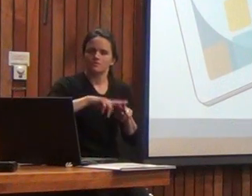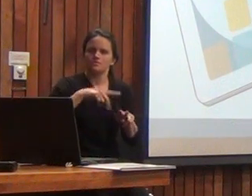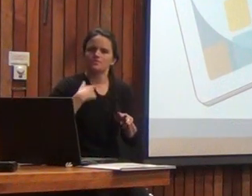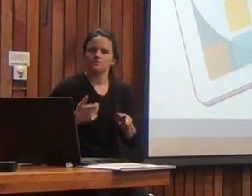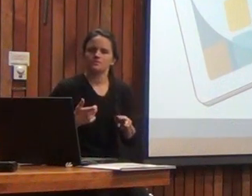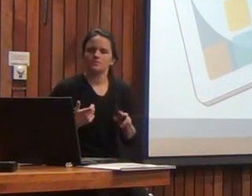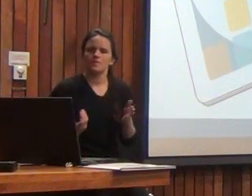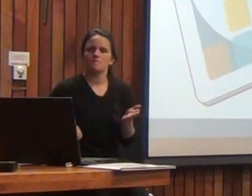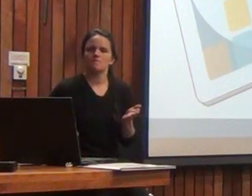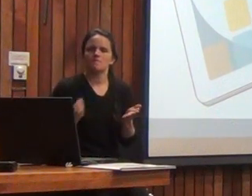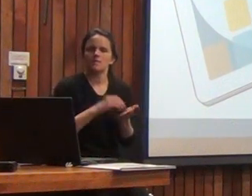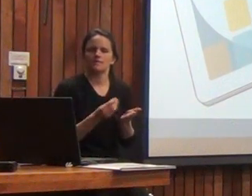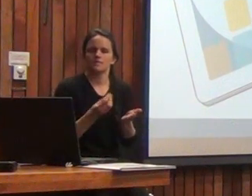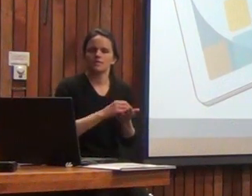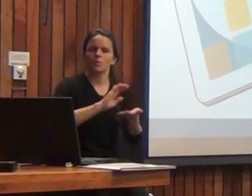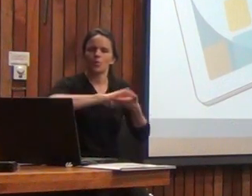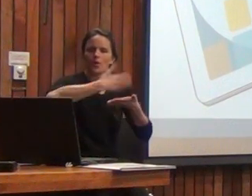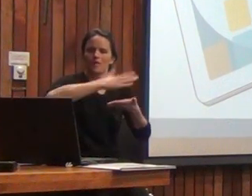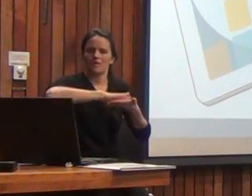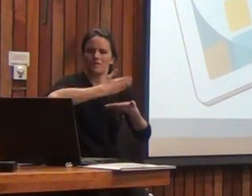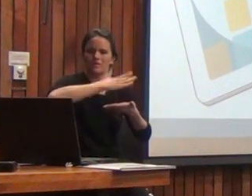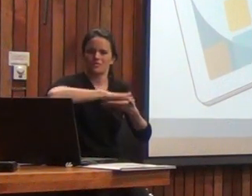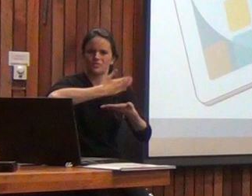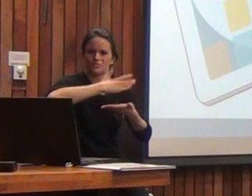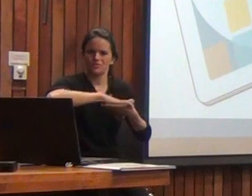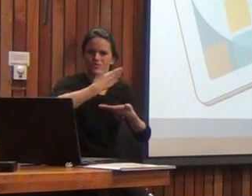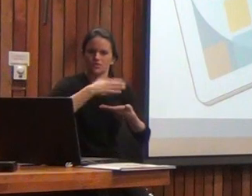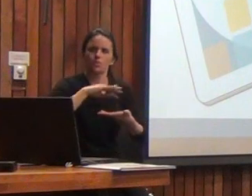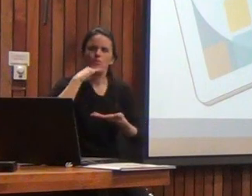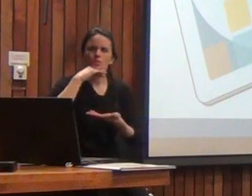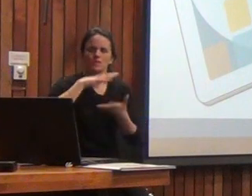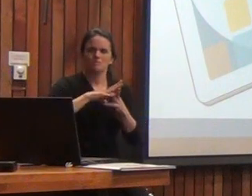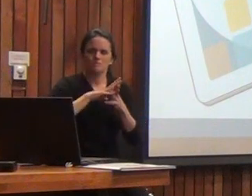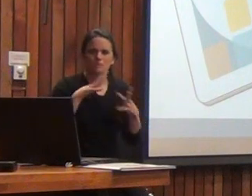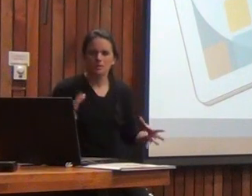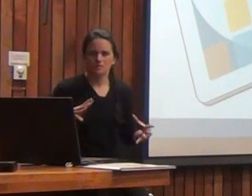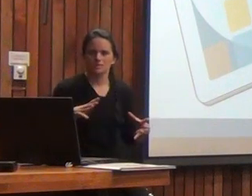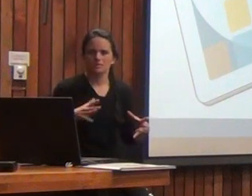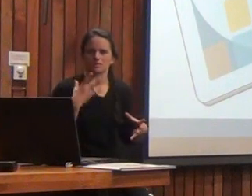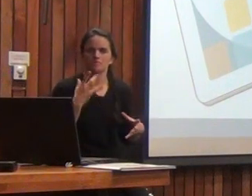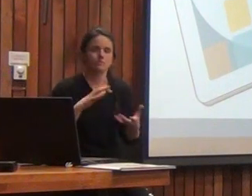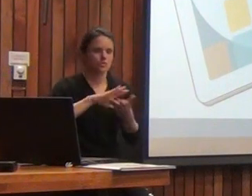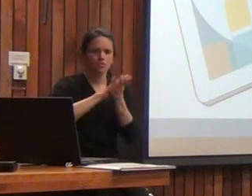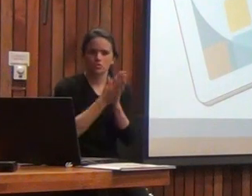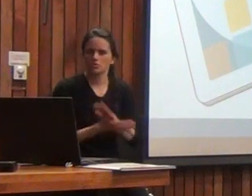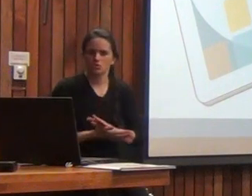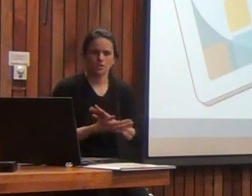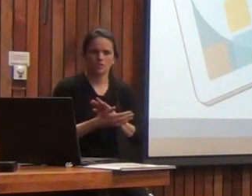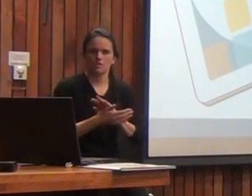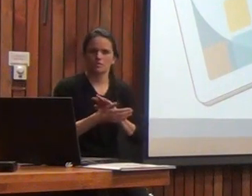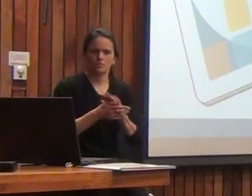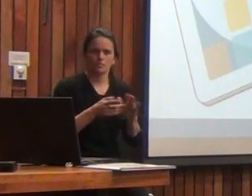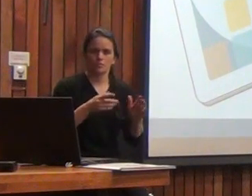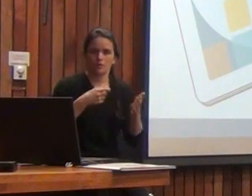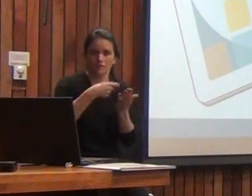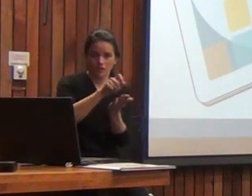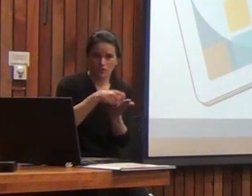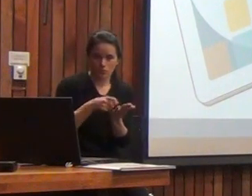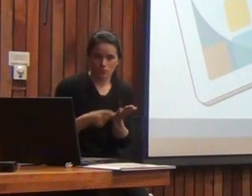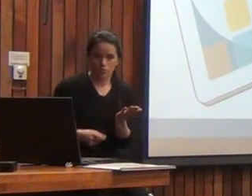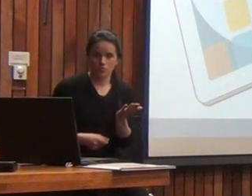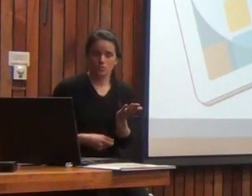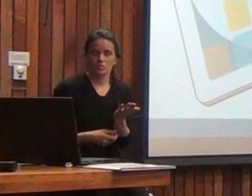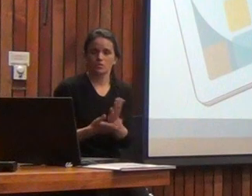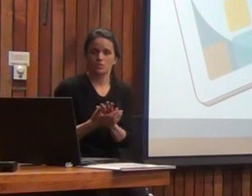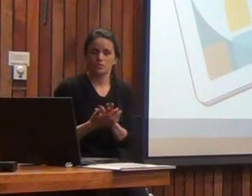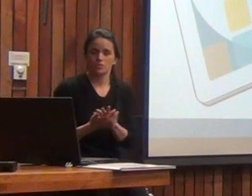sobrecargado los cuernos de estímulos con biotilidad porque todas las subpruebas a excepción de solamente